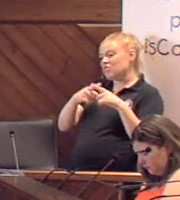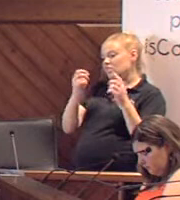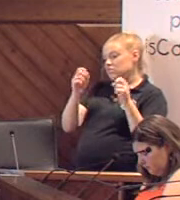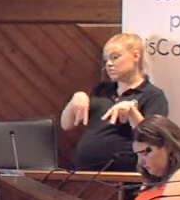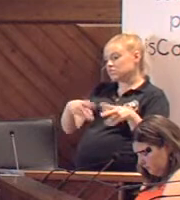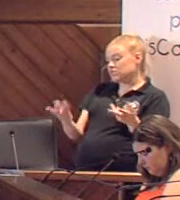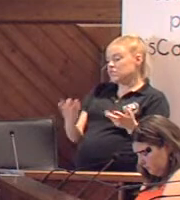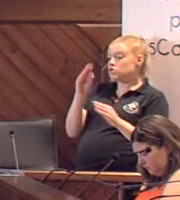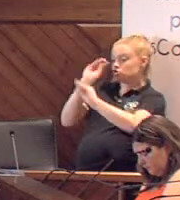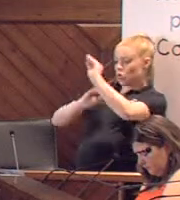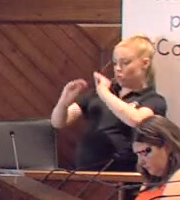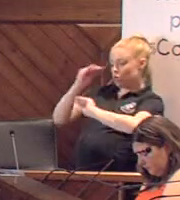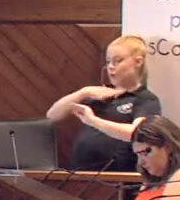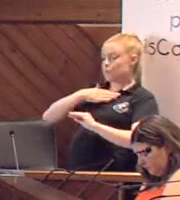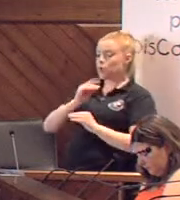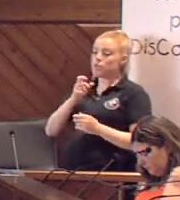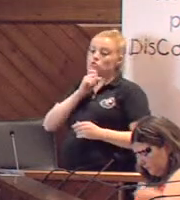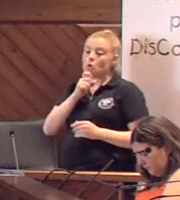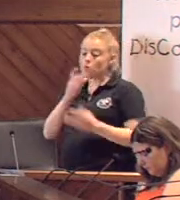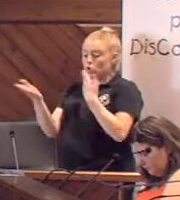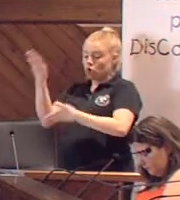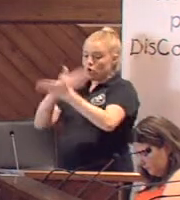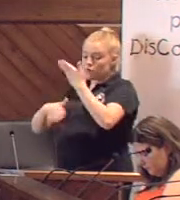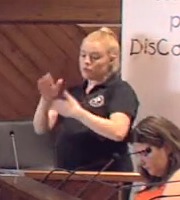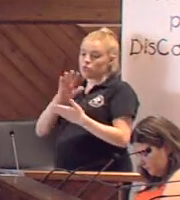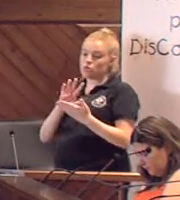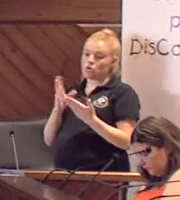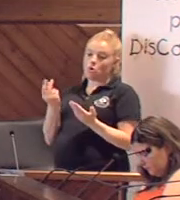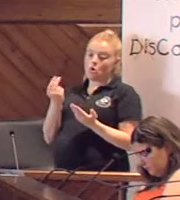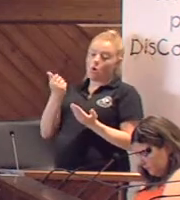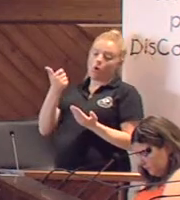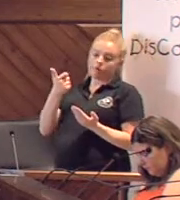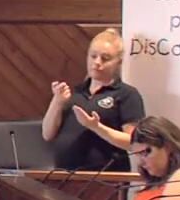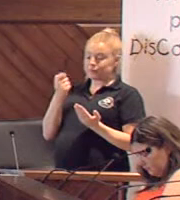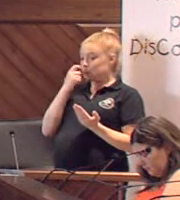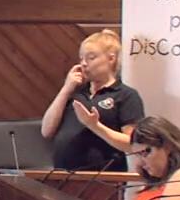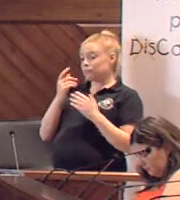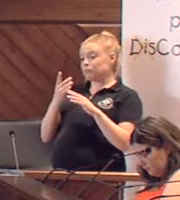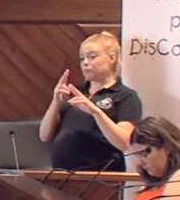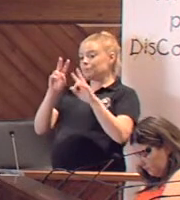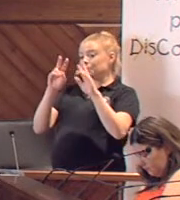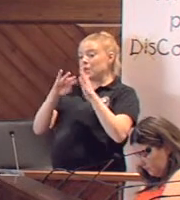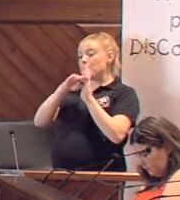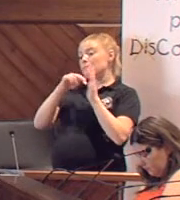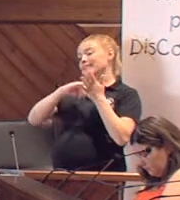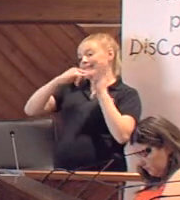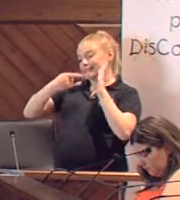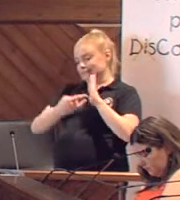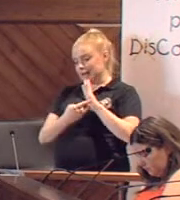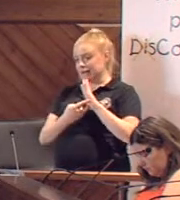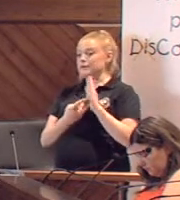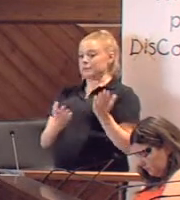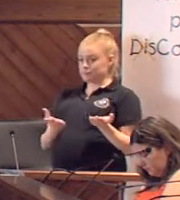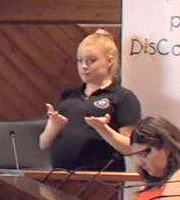podría solucionarse con la colaboración de postes o grapas que lo impidan, así como una adecuada vigilancia y